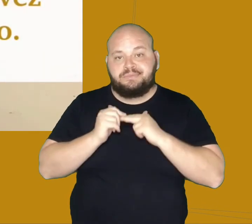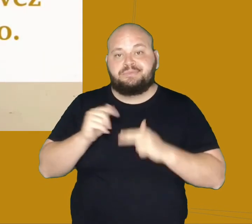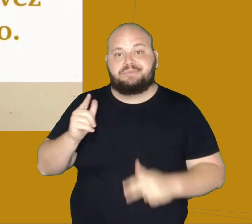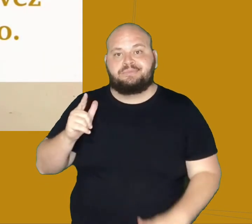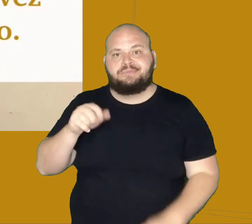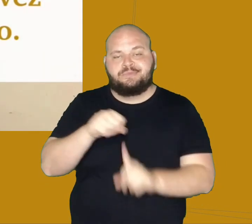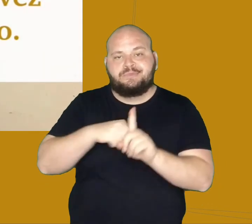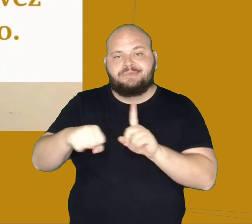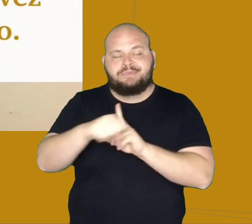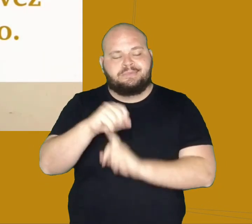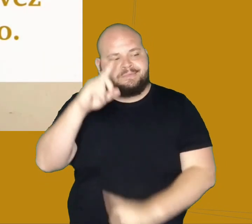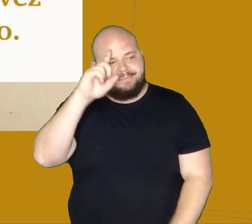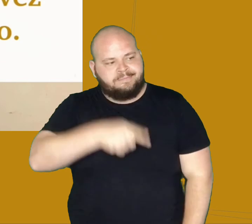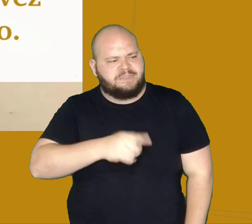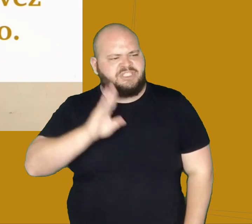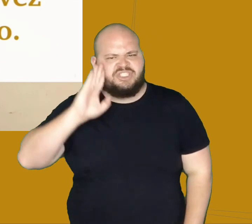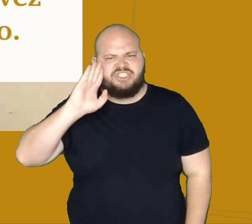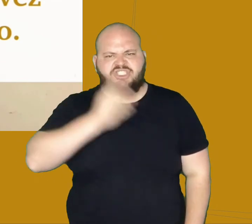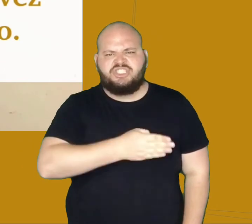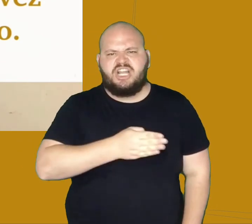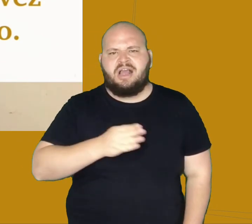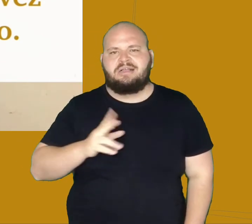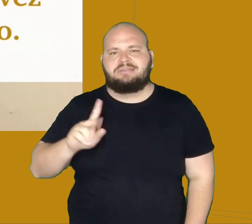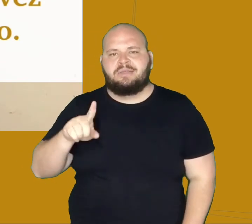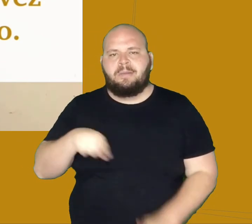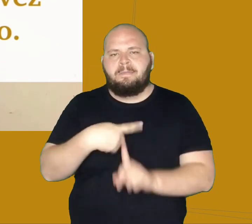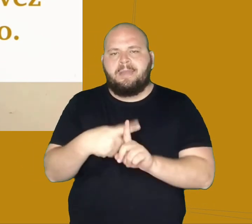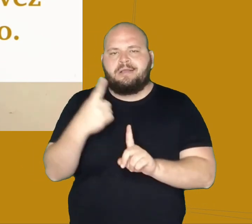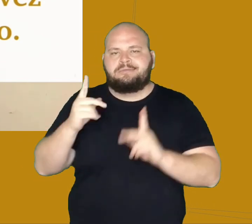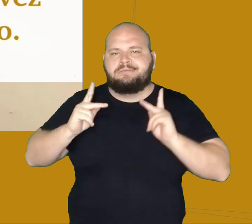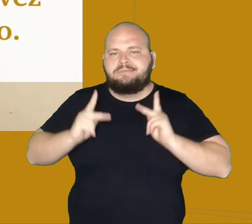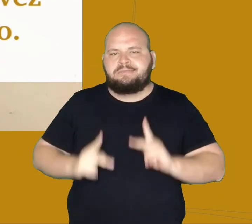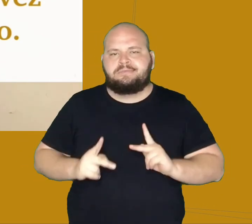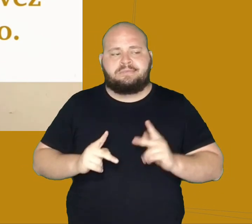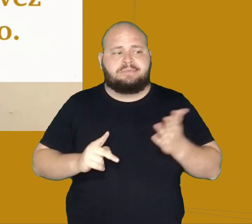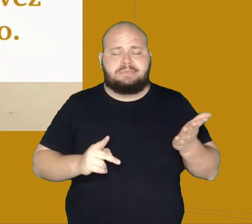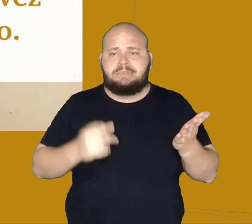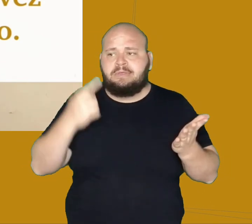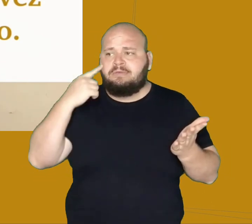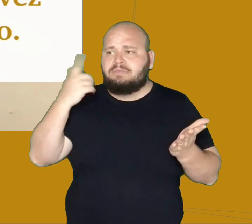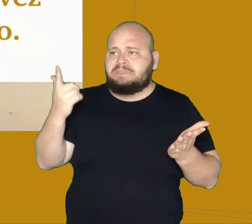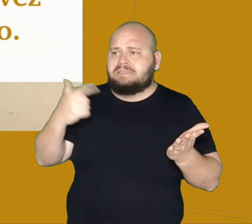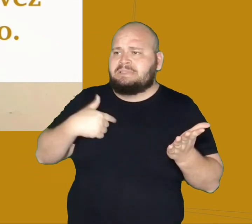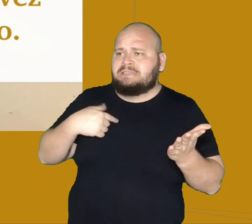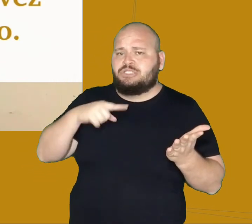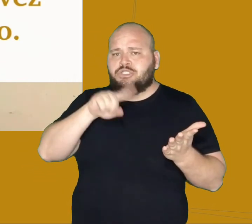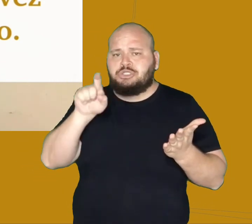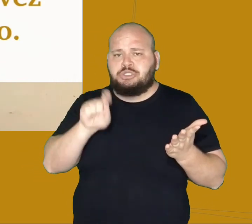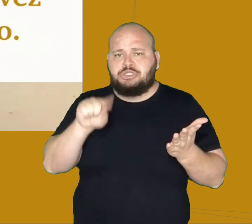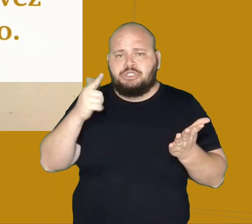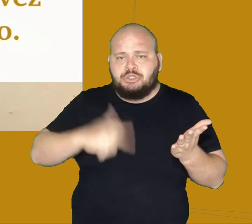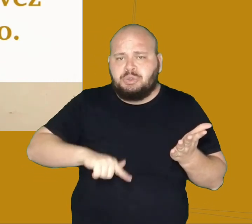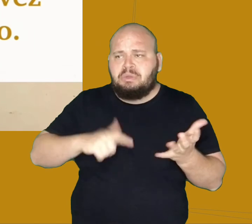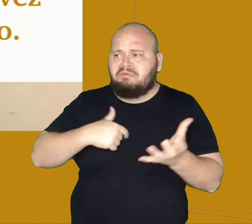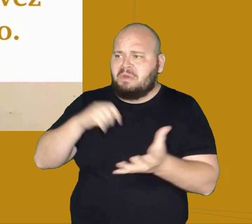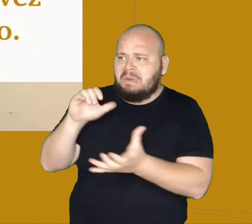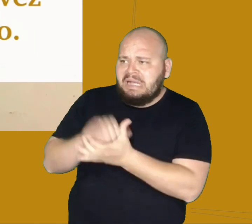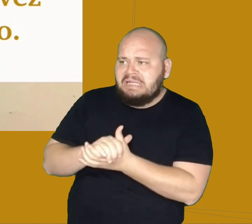casamento. Apontou-lhe logo um pretendente e, mais uma vez, surge a indecisão. Casarei? Não casarei?